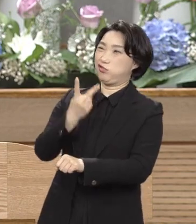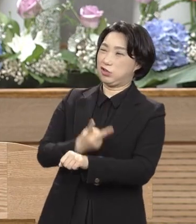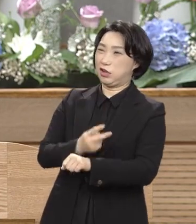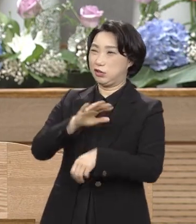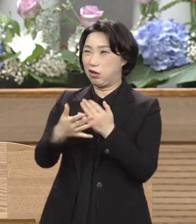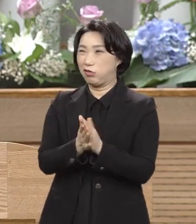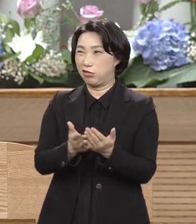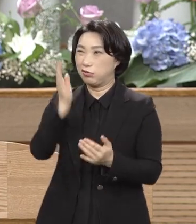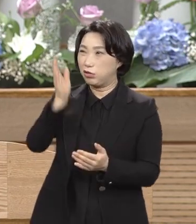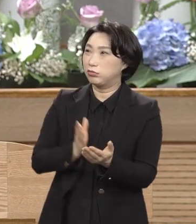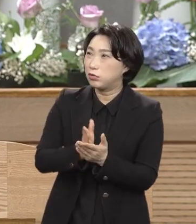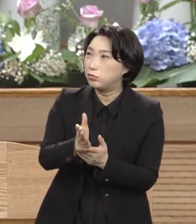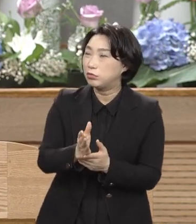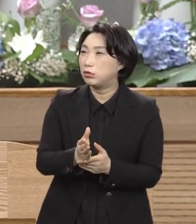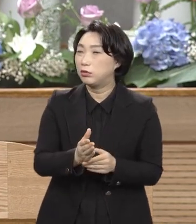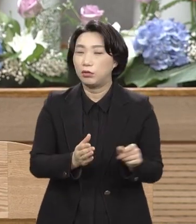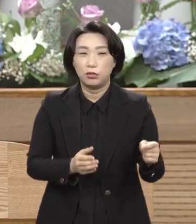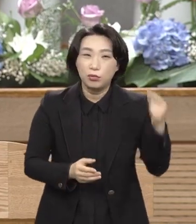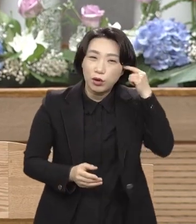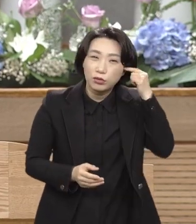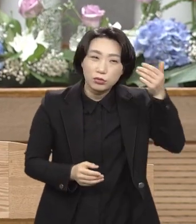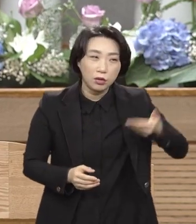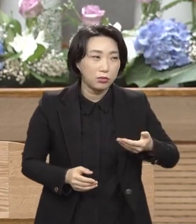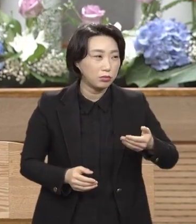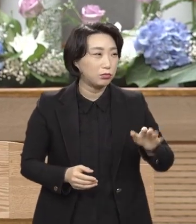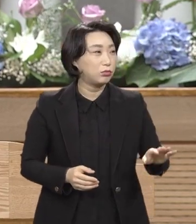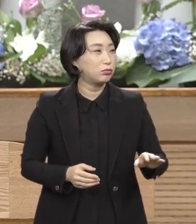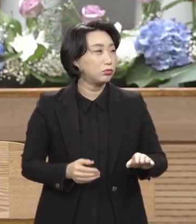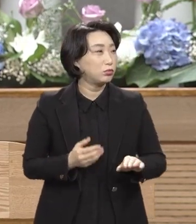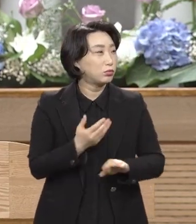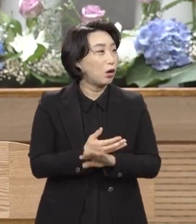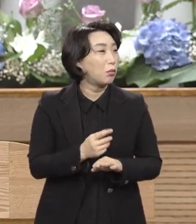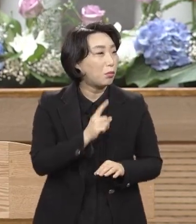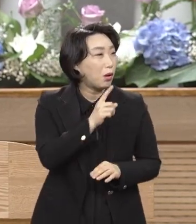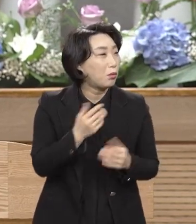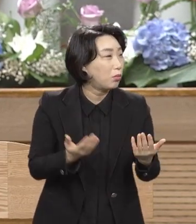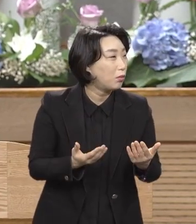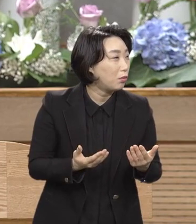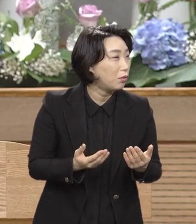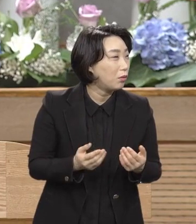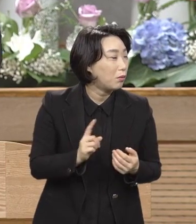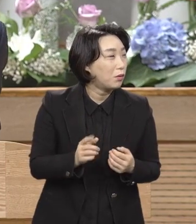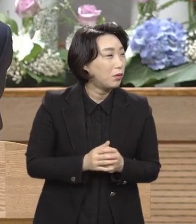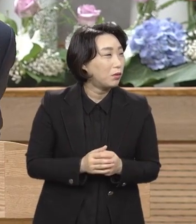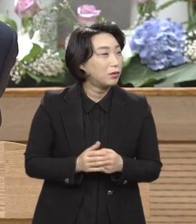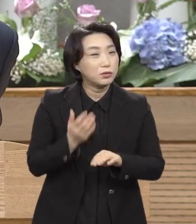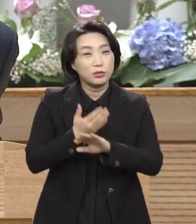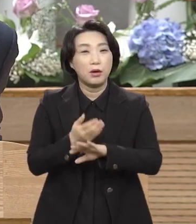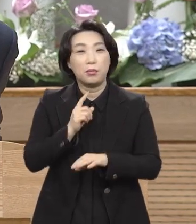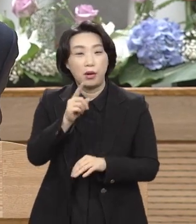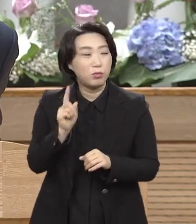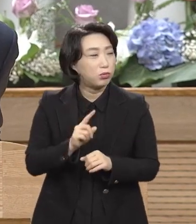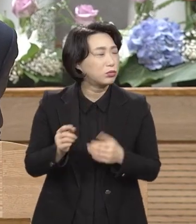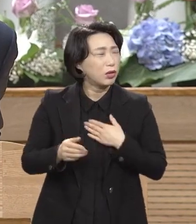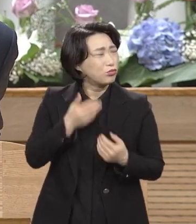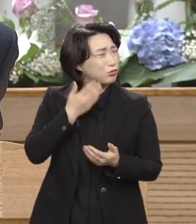얘기만 해요. 그럼 무슨 얘기들이야. 다른 얘기는 나에게 어떤 화제도 아닌데. 그렇잖아.